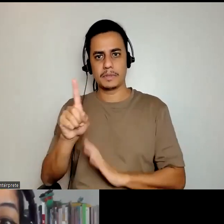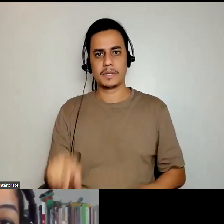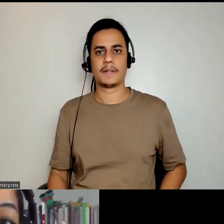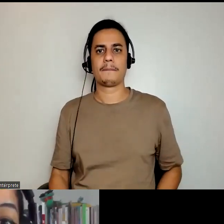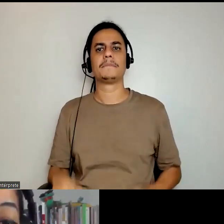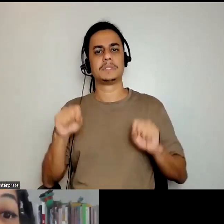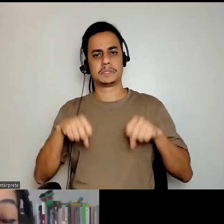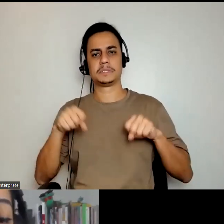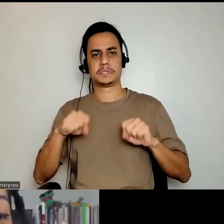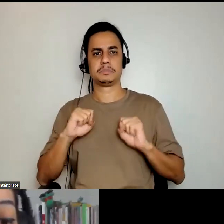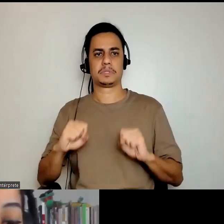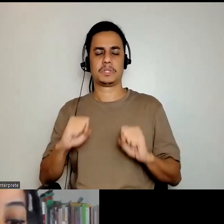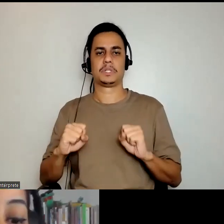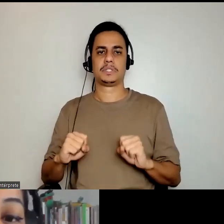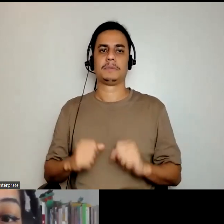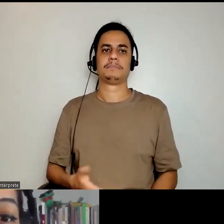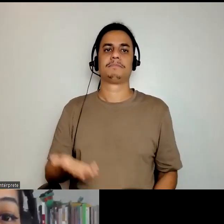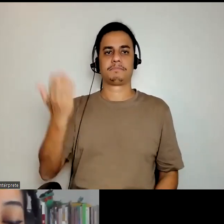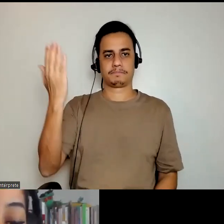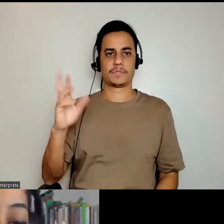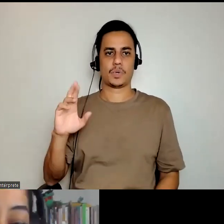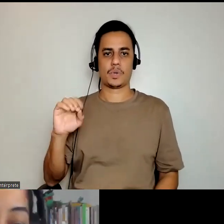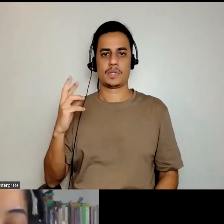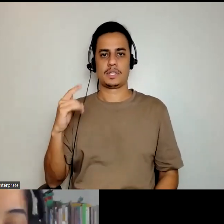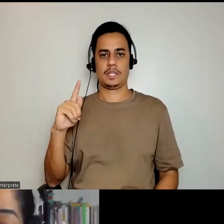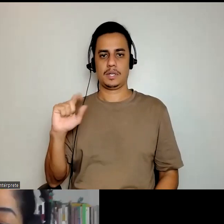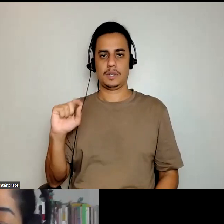Pode ser. Pode ser? Pode falar então, Rodrigo.